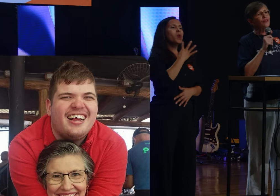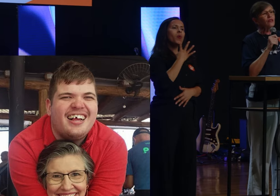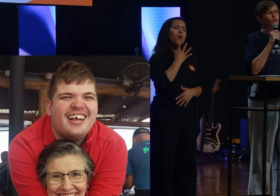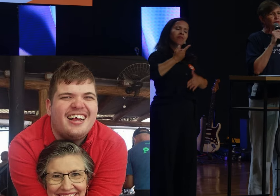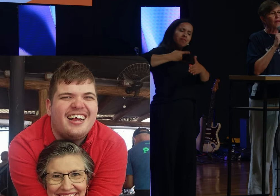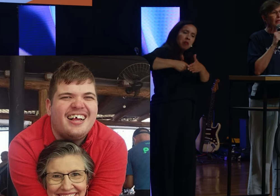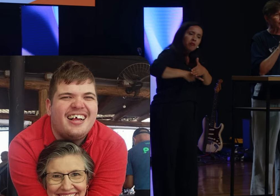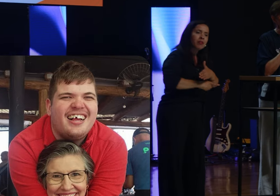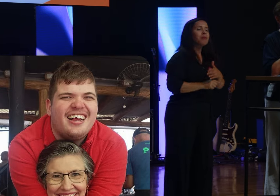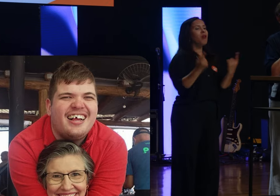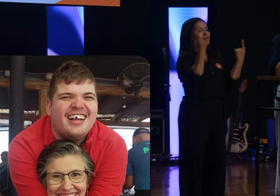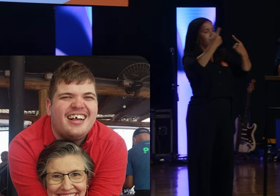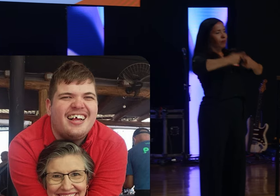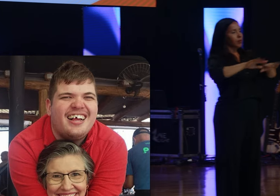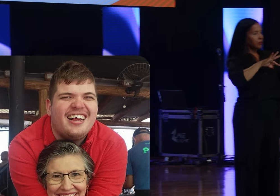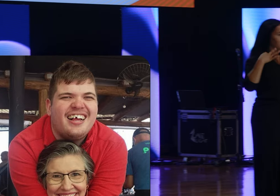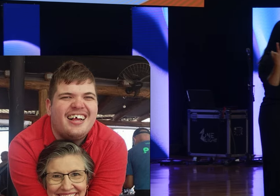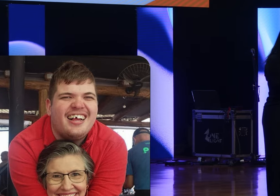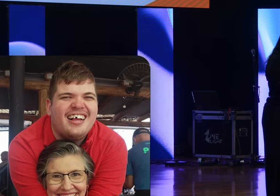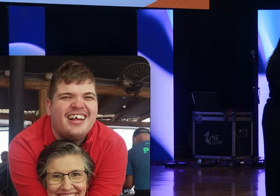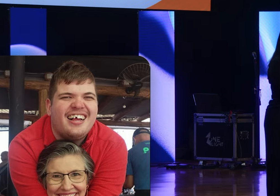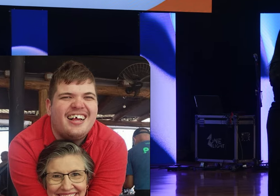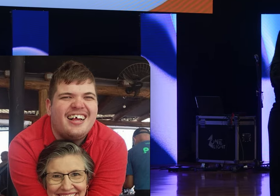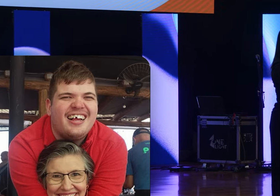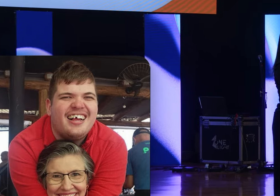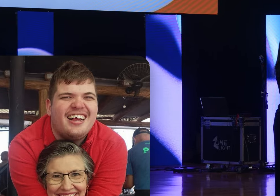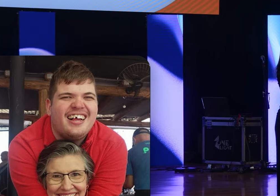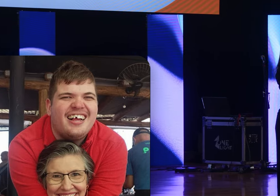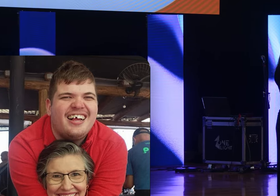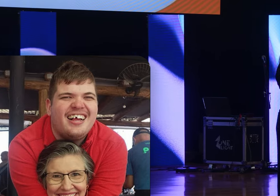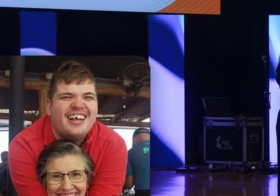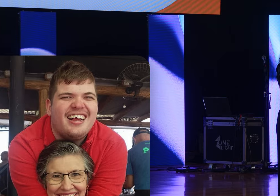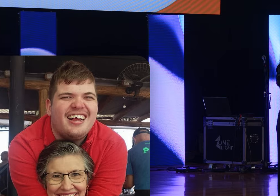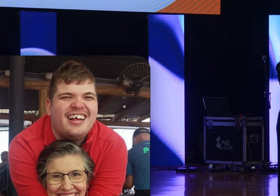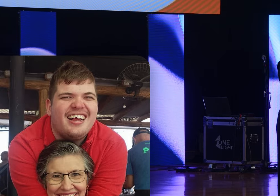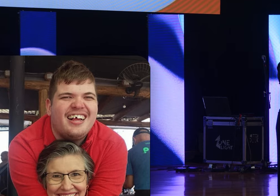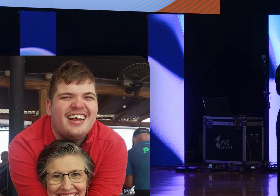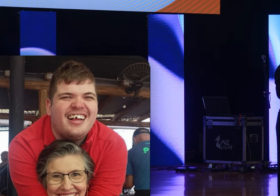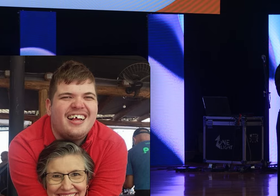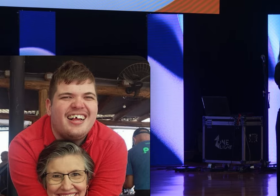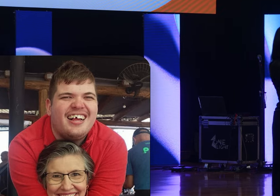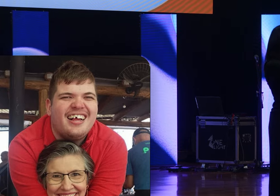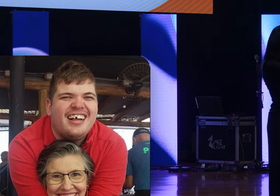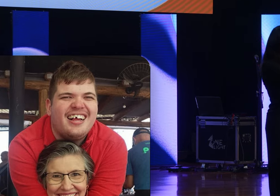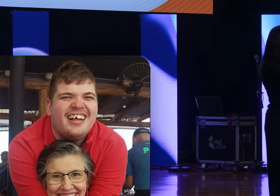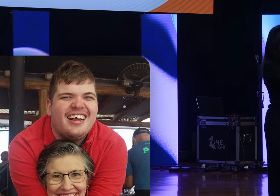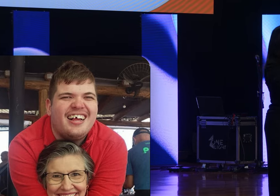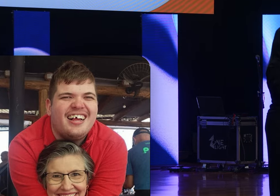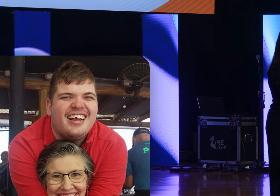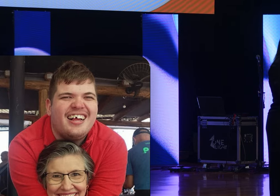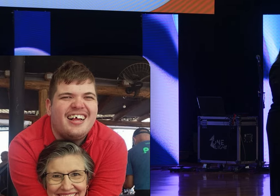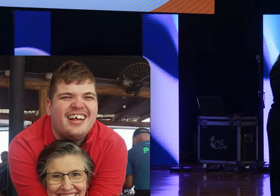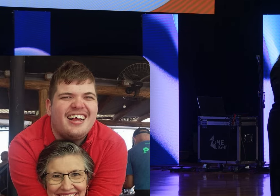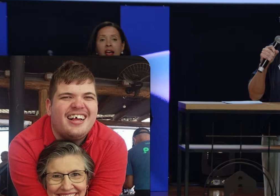desafios de uma família atípica, quais são aí os preconceitos que a gente vive, como a gente tem muitas vezes pouca ajuda, como